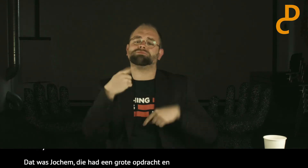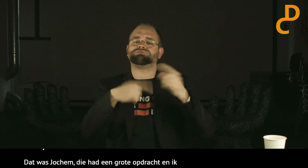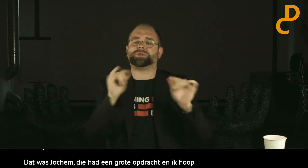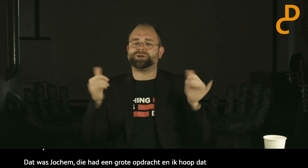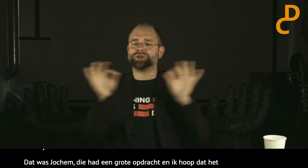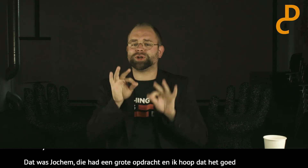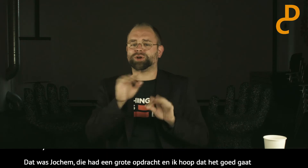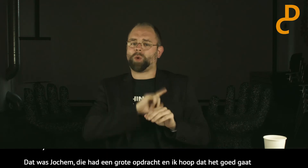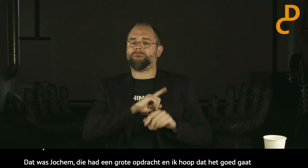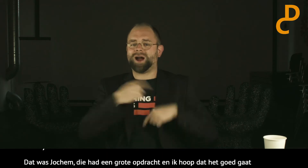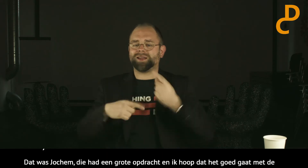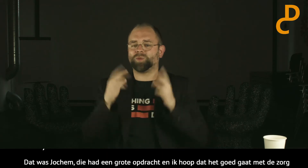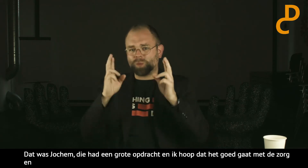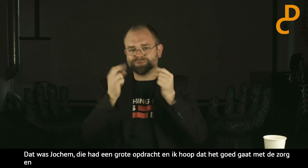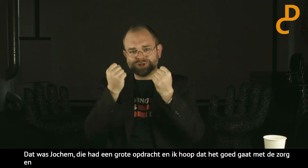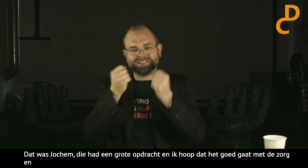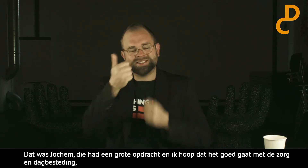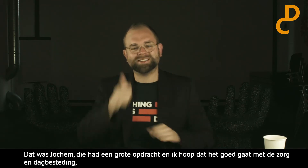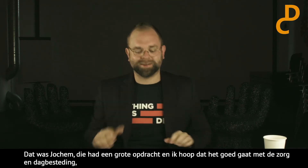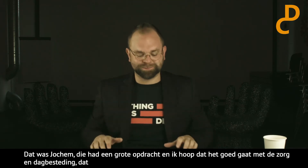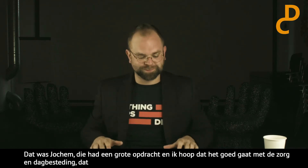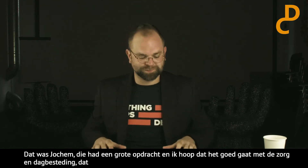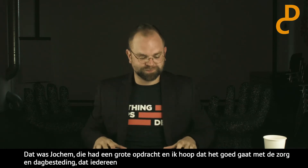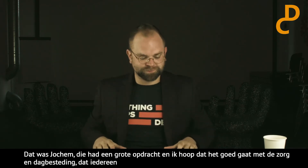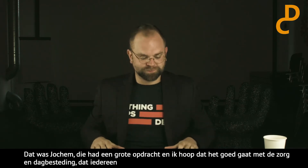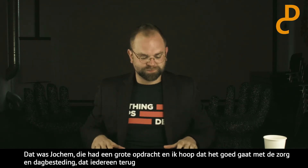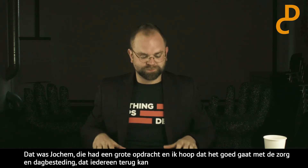dat die allemaal weer terug kunnen komen op de boerderij. En dat het allemaal weer normaal kan gaan draaien. Succes.